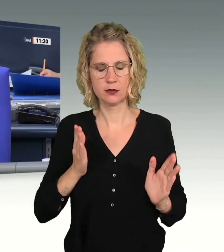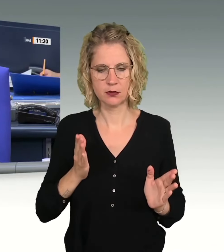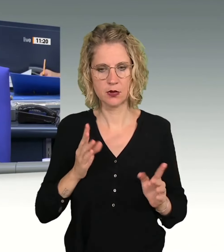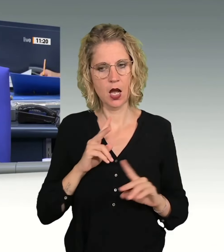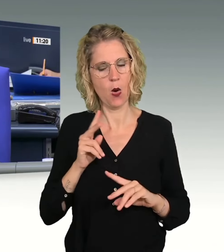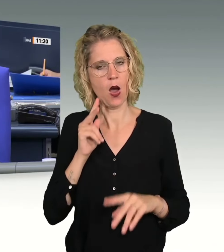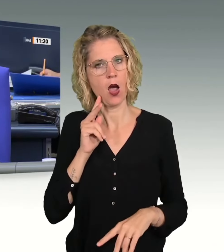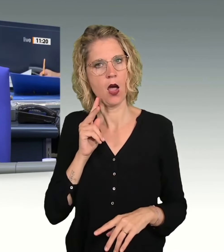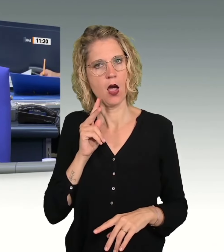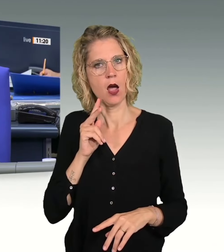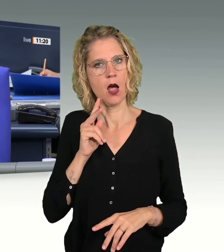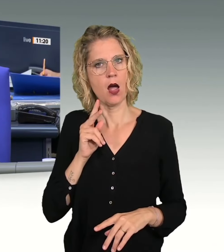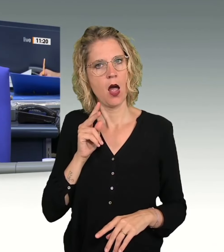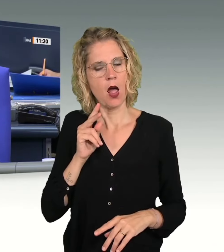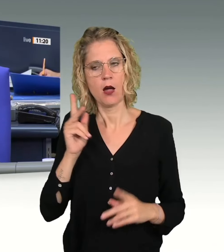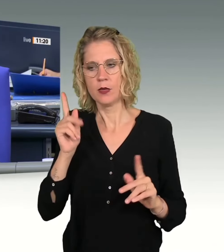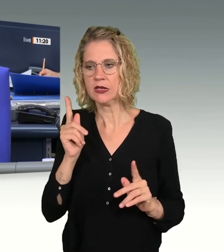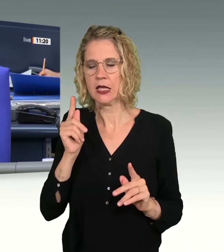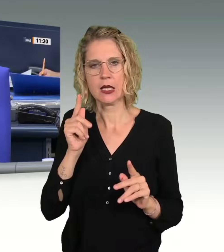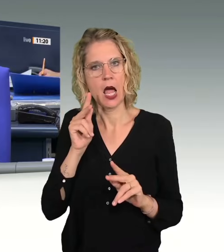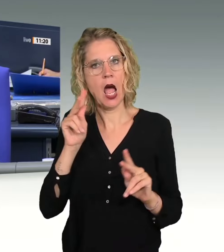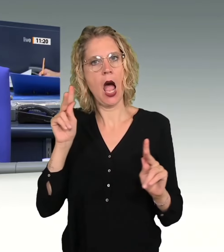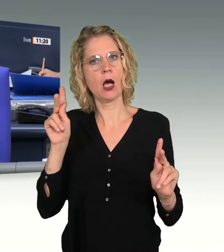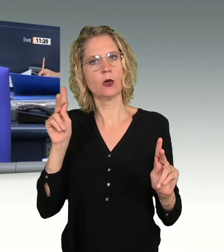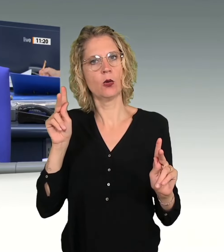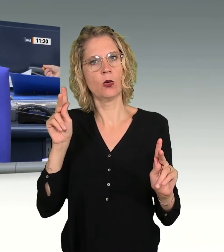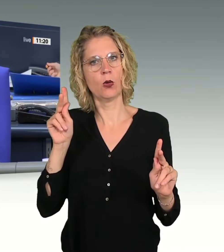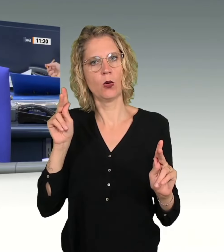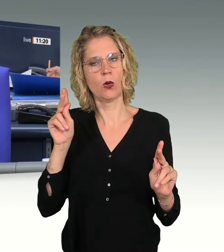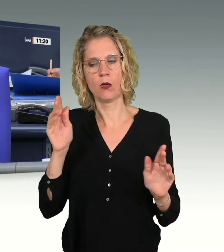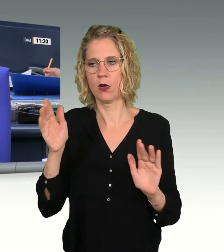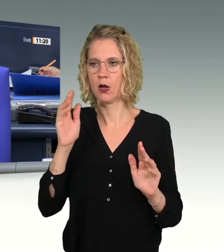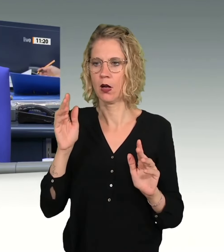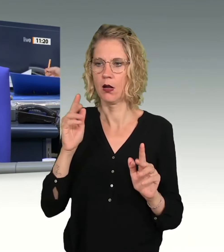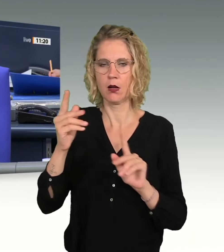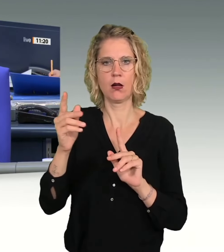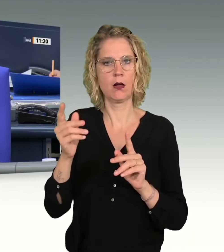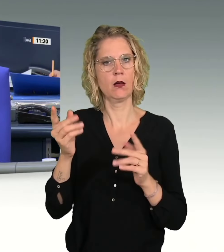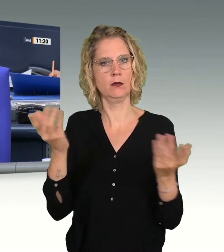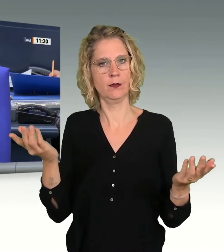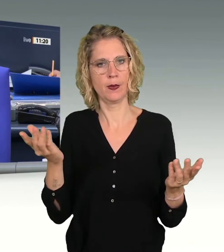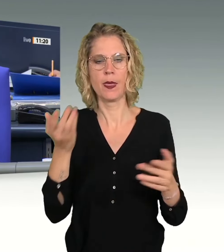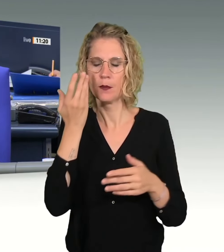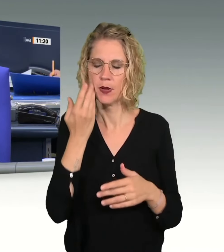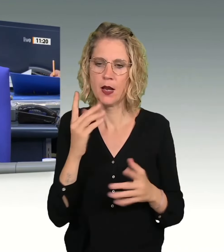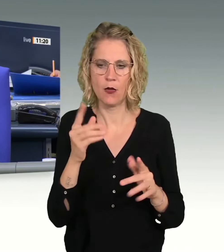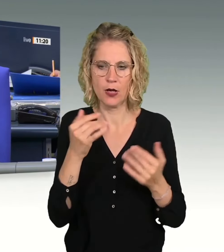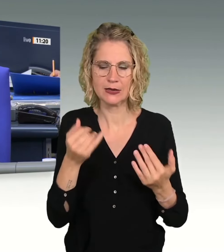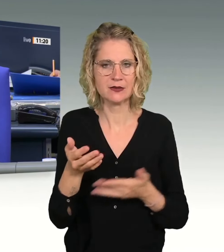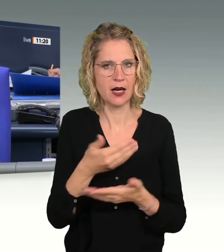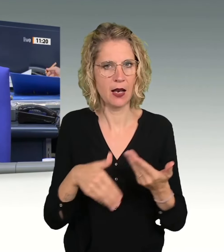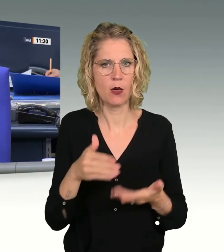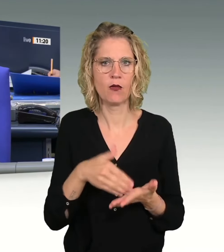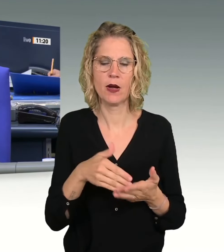Achtung vor dem Gegenüber. Das wäre meine Bitte für den weiteren Fortgang unserer Verhandlungen. Ich glaube,